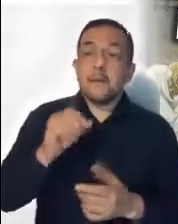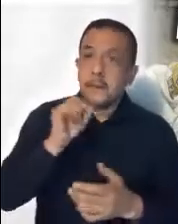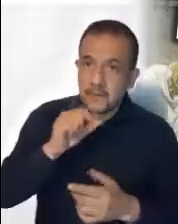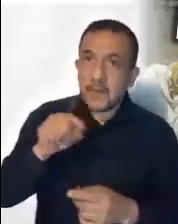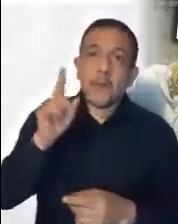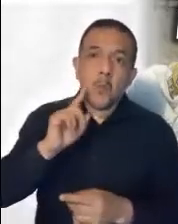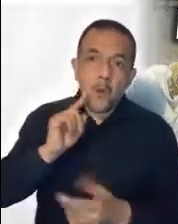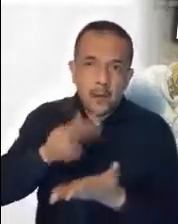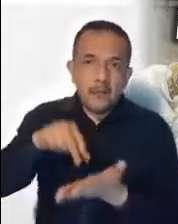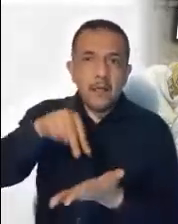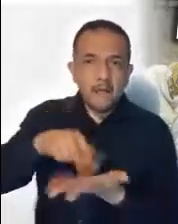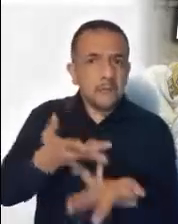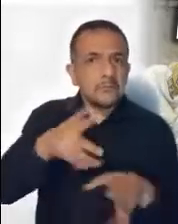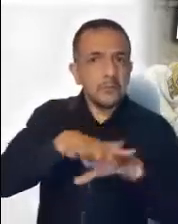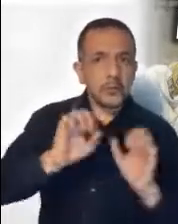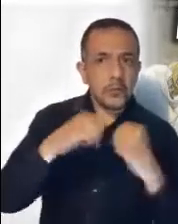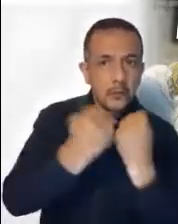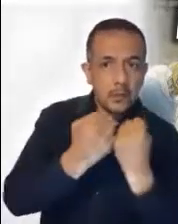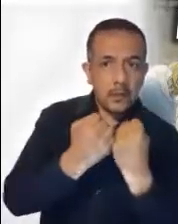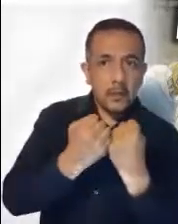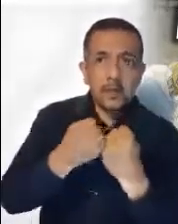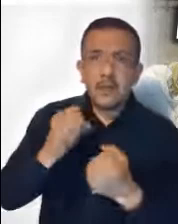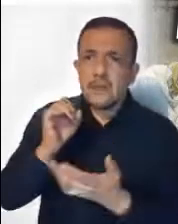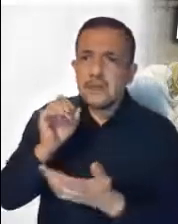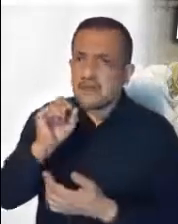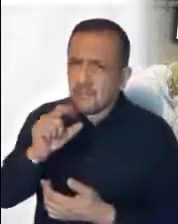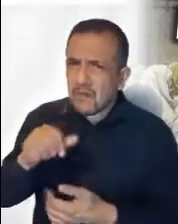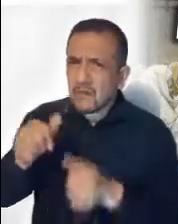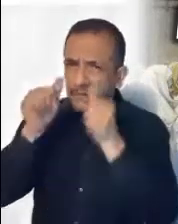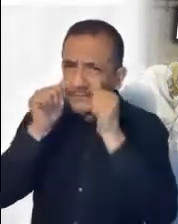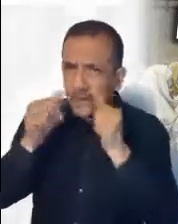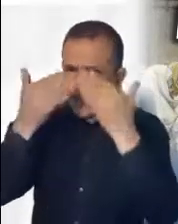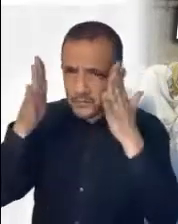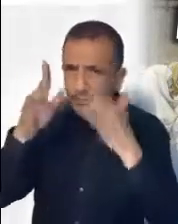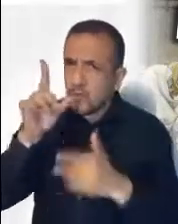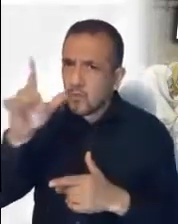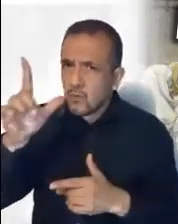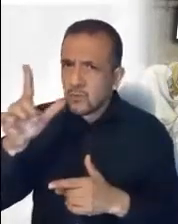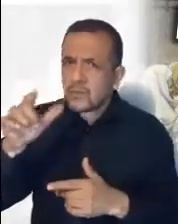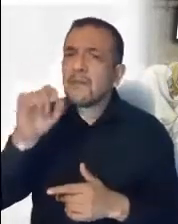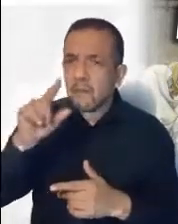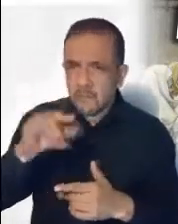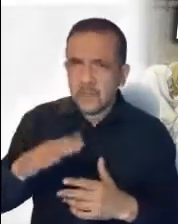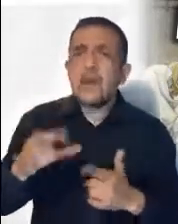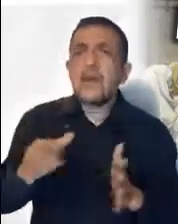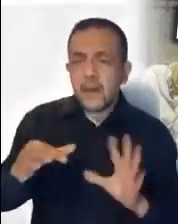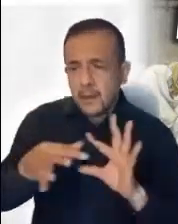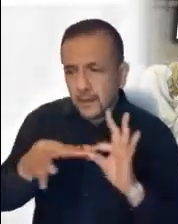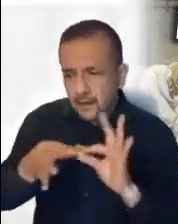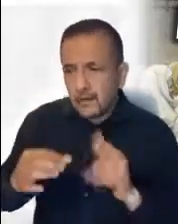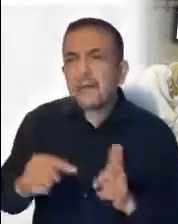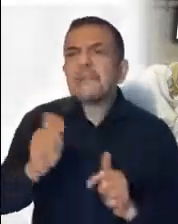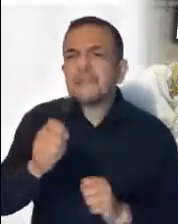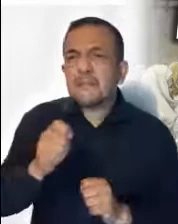devolver la vista a un ciego, sino enseñarle el camino de la luz. Son muchas las obras de Jesús y